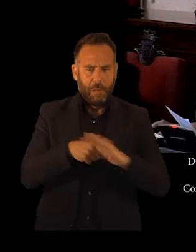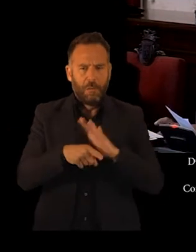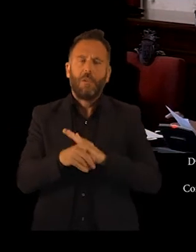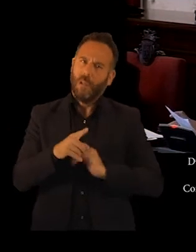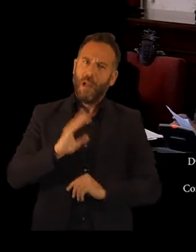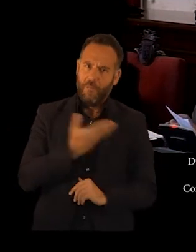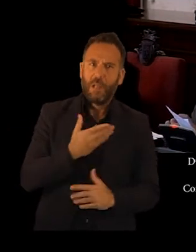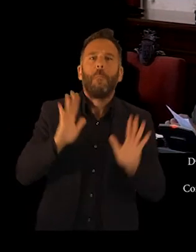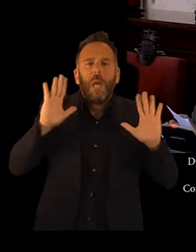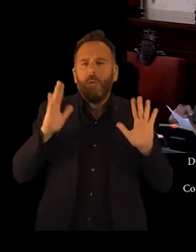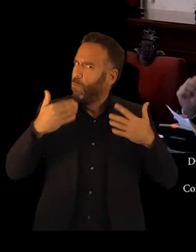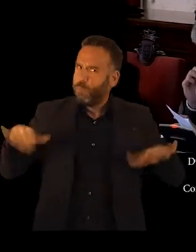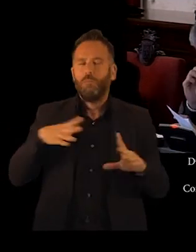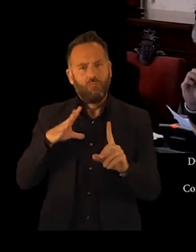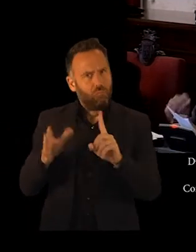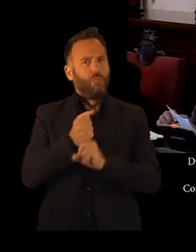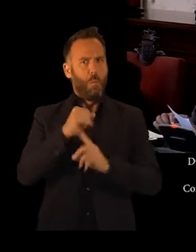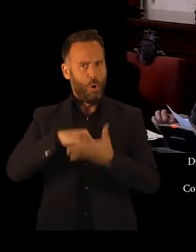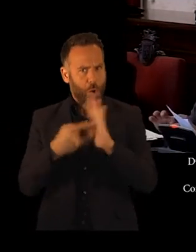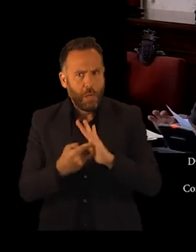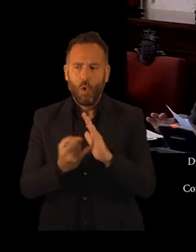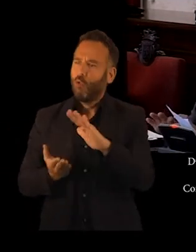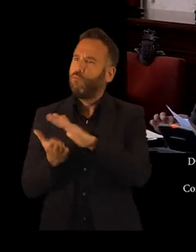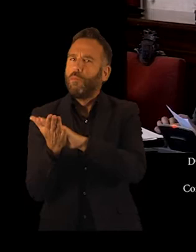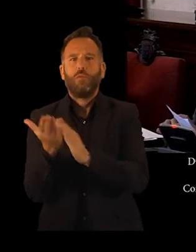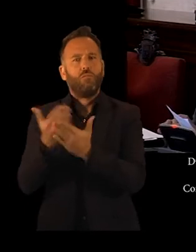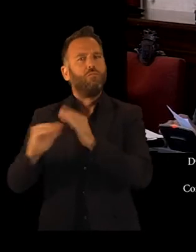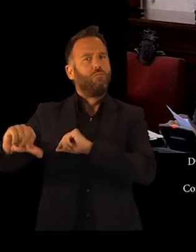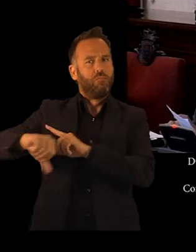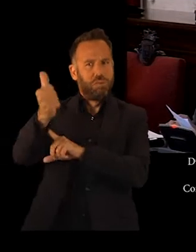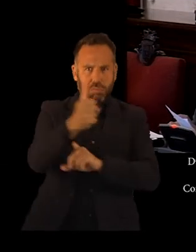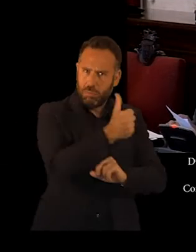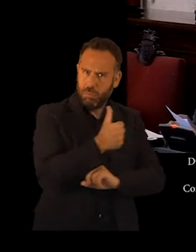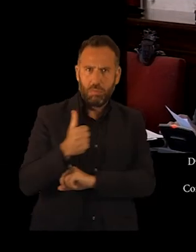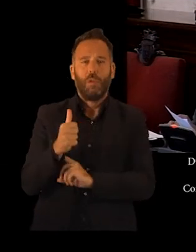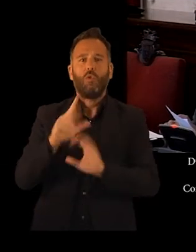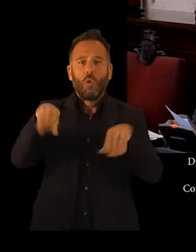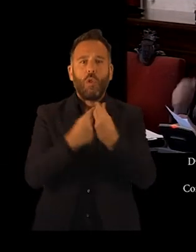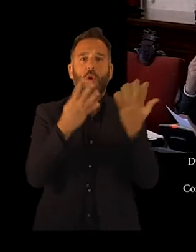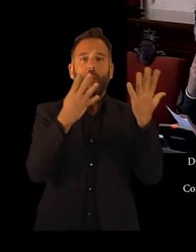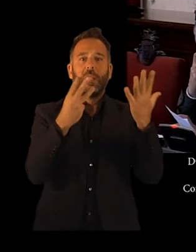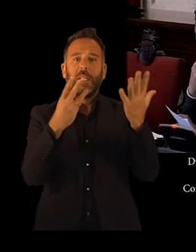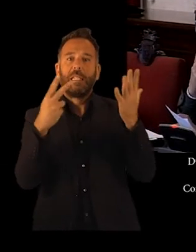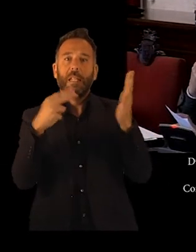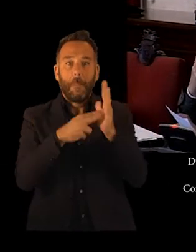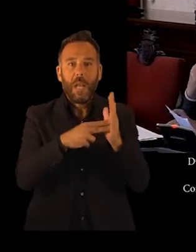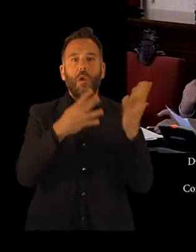los proyectos, las solicitudes entraron y se le dieron en las ocho provincias por un importe total de 937